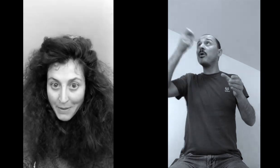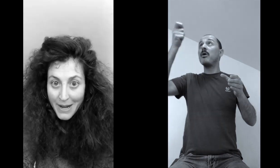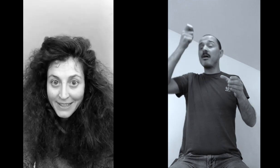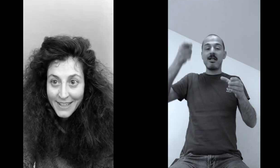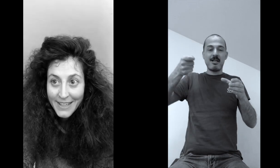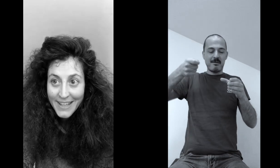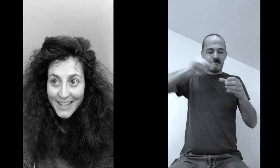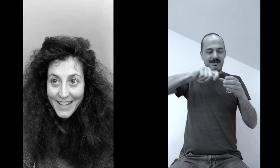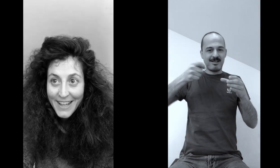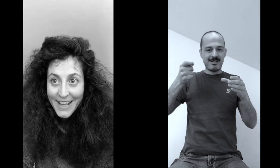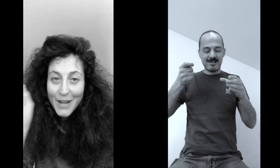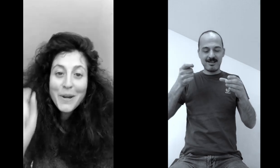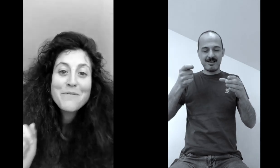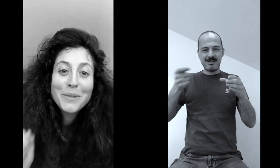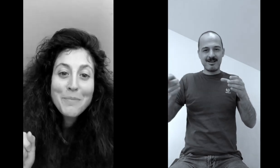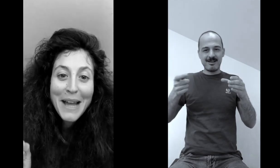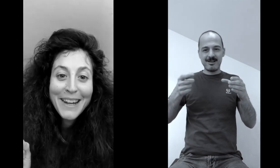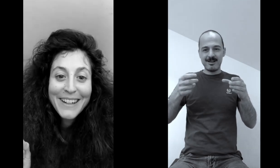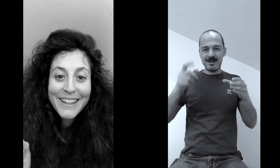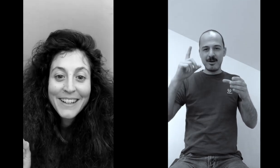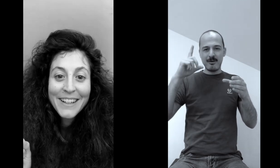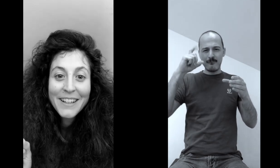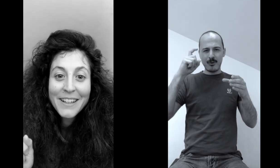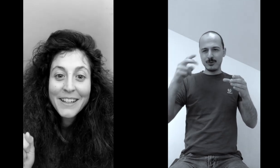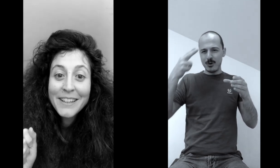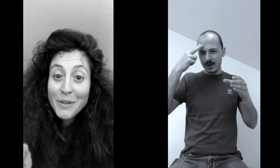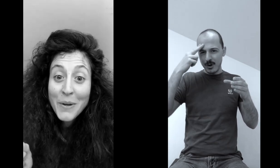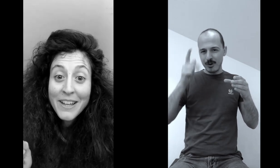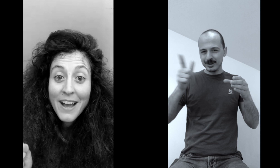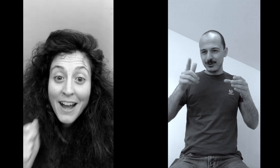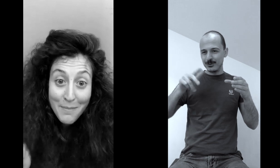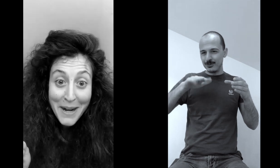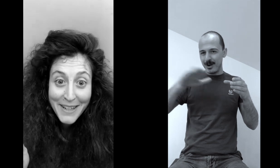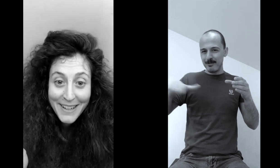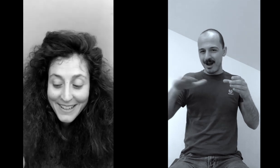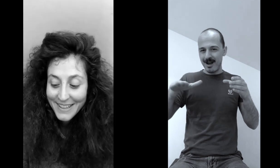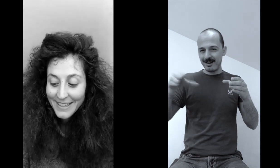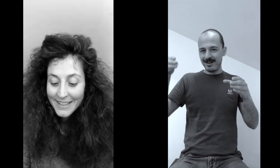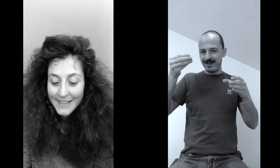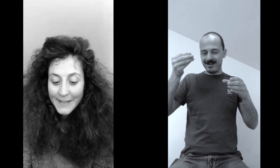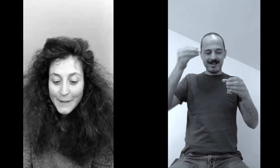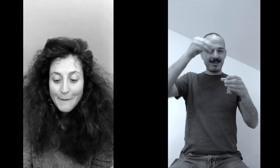non fa mai male e quella foto bella di noi al mare